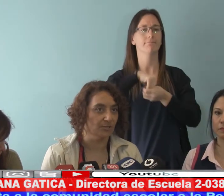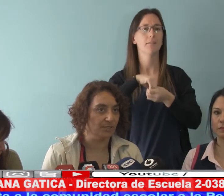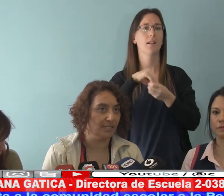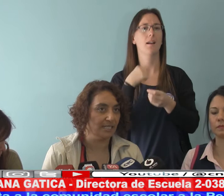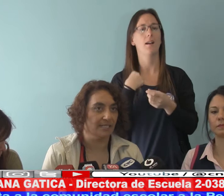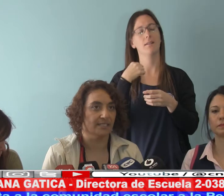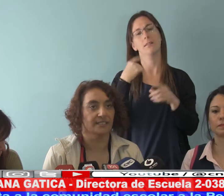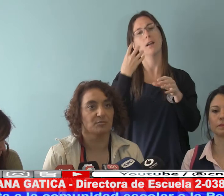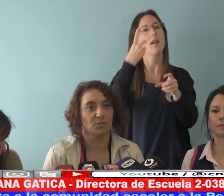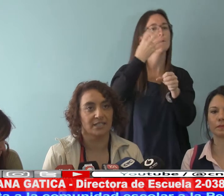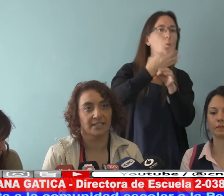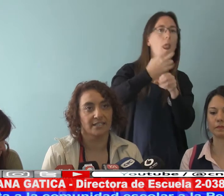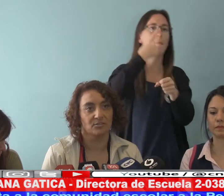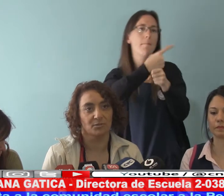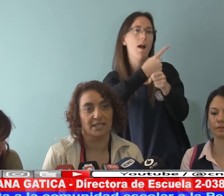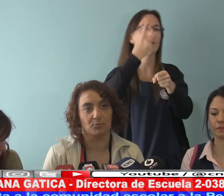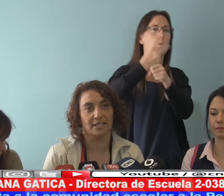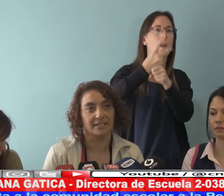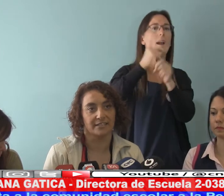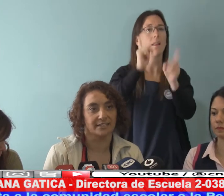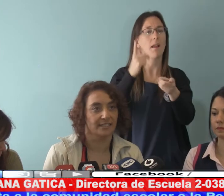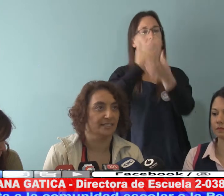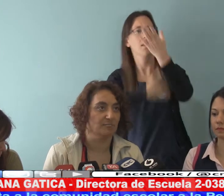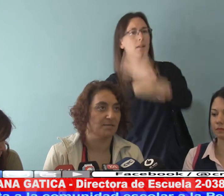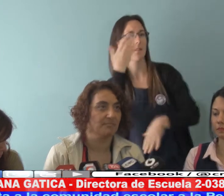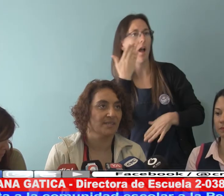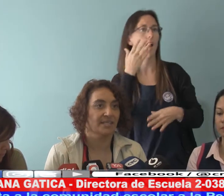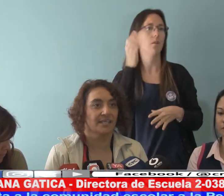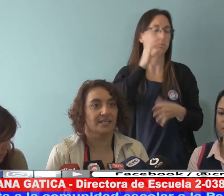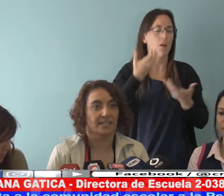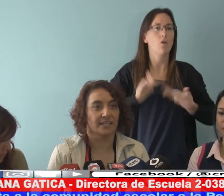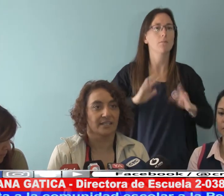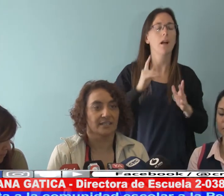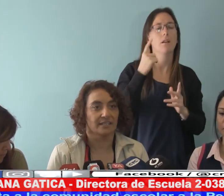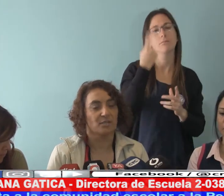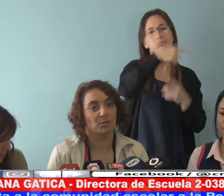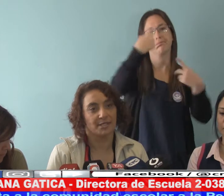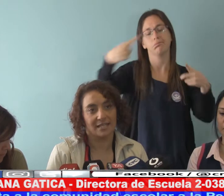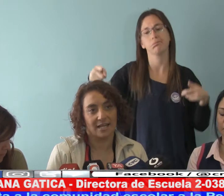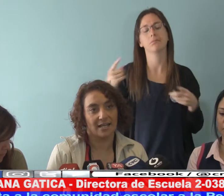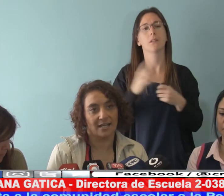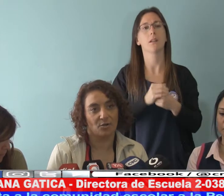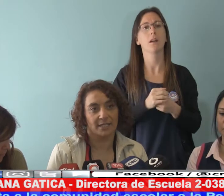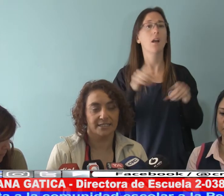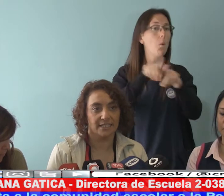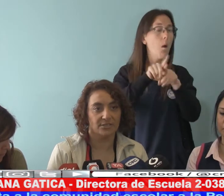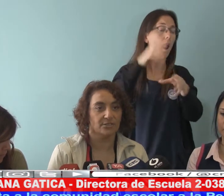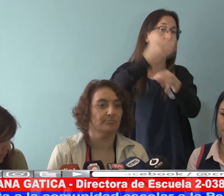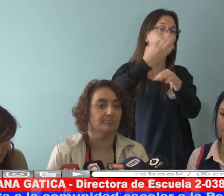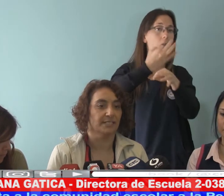niveles y de distintas modalidades, como las escuelas artísticas también. Después de la obra de teatro van a